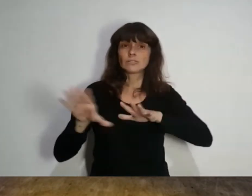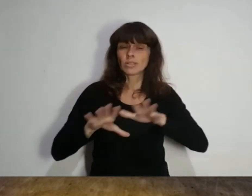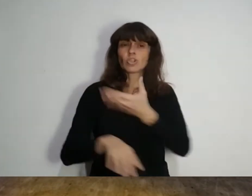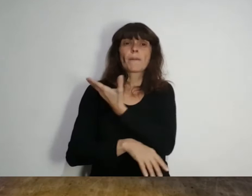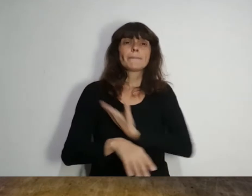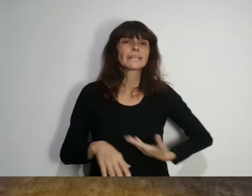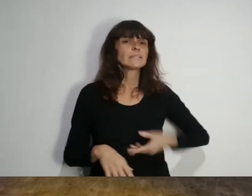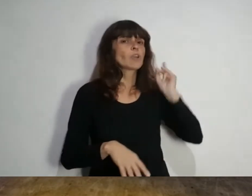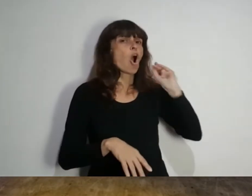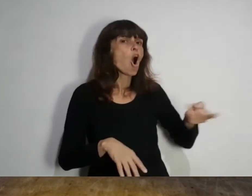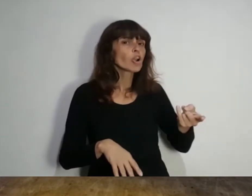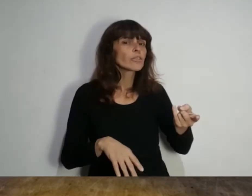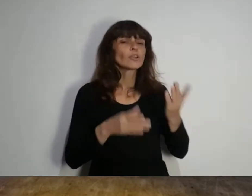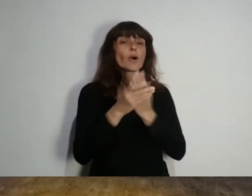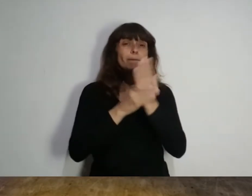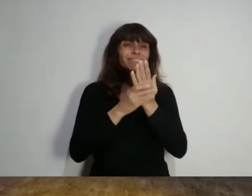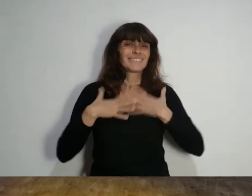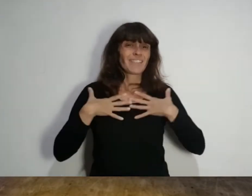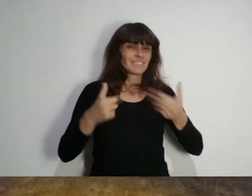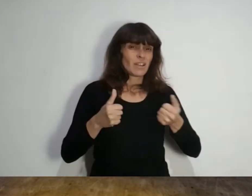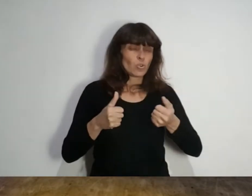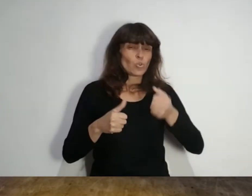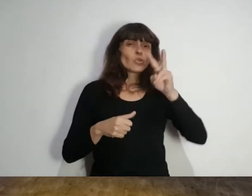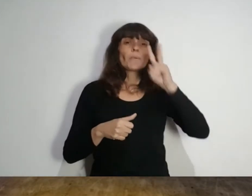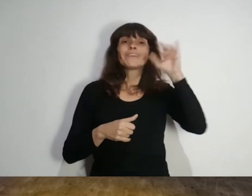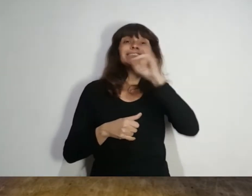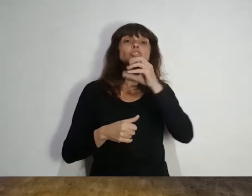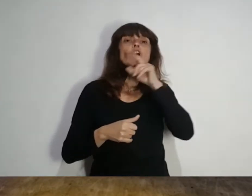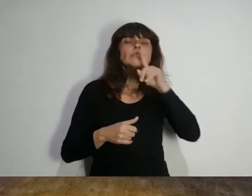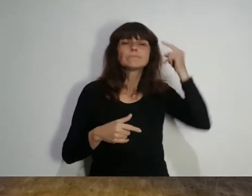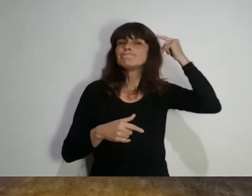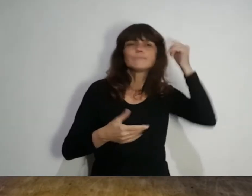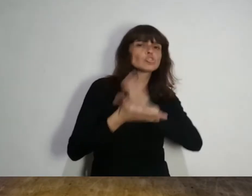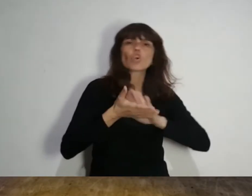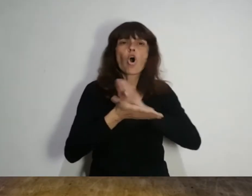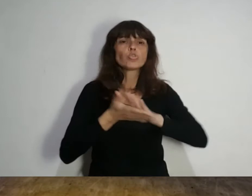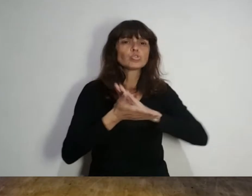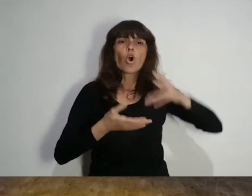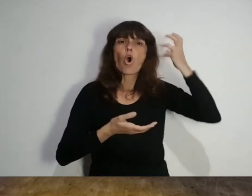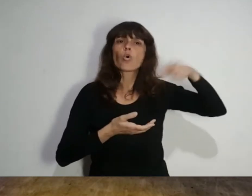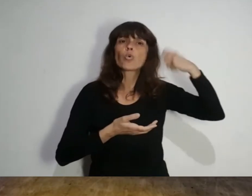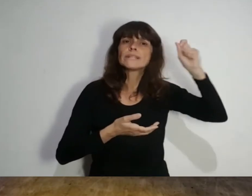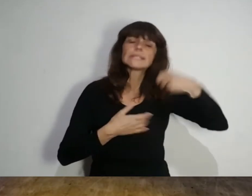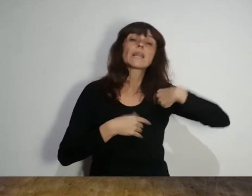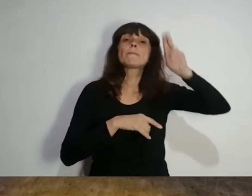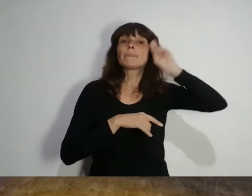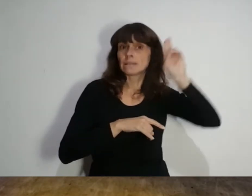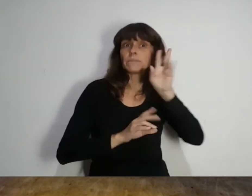ese contexto, el presidente ordenó a Carla Bisotti que encuentre una solución jurídica que preserve los